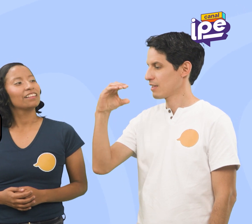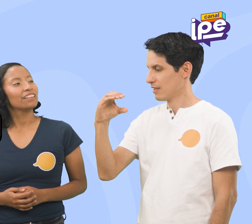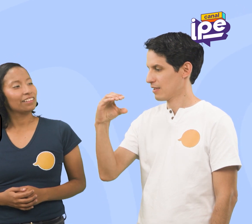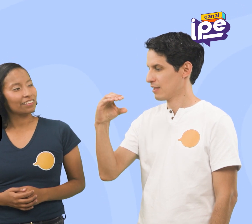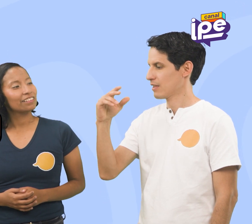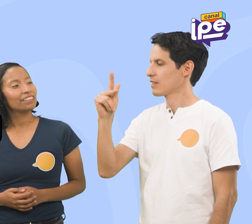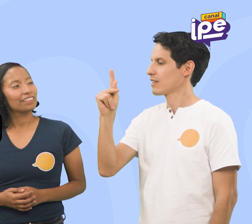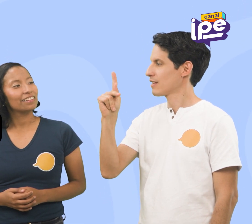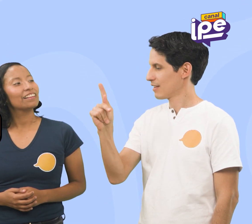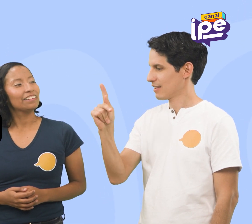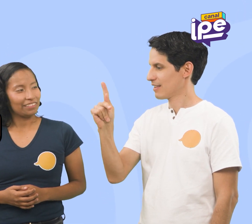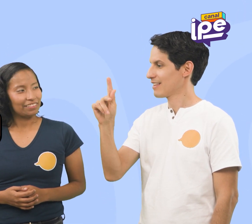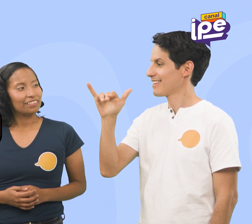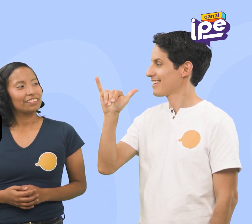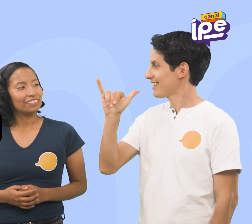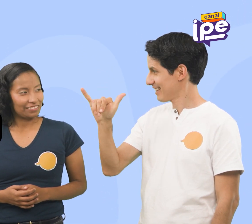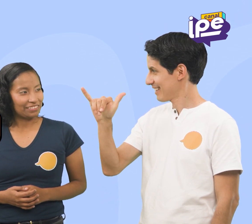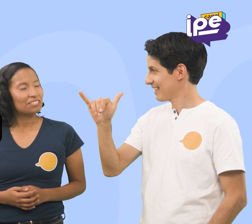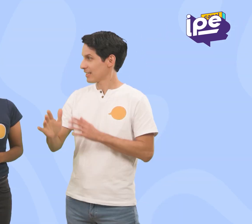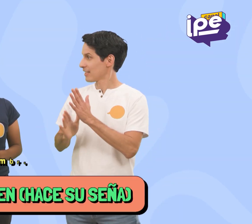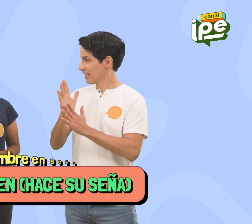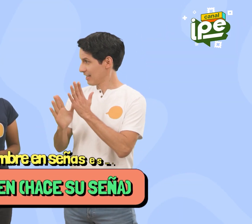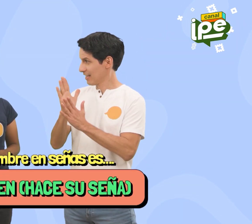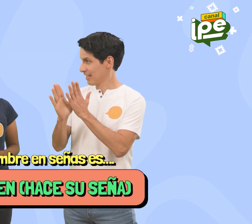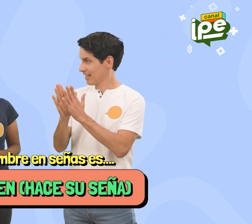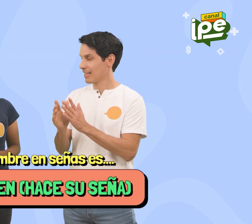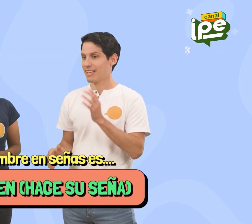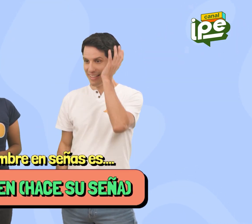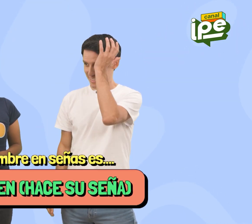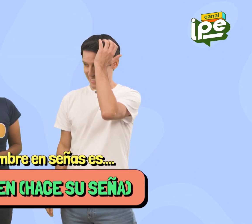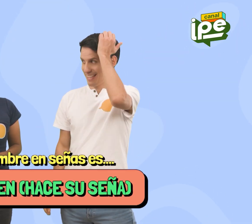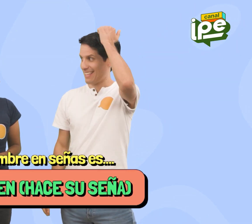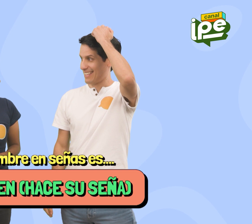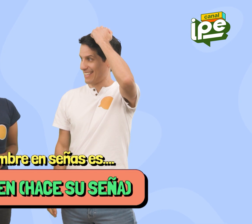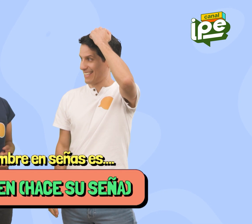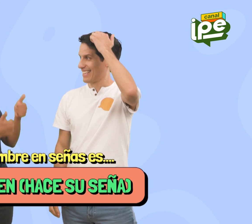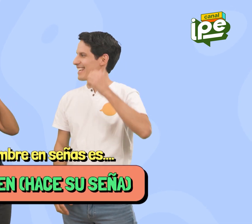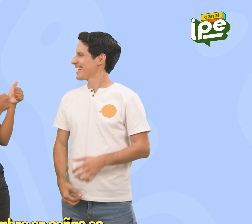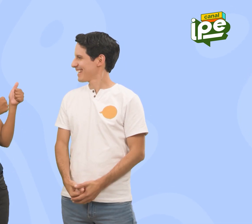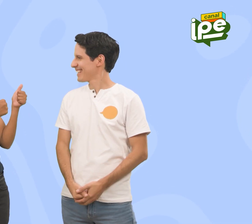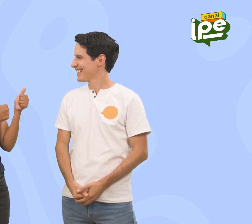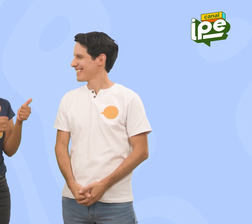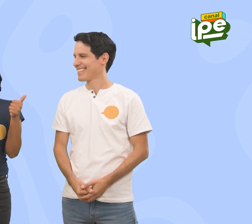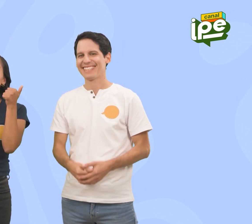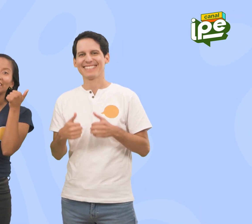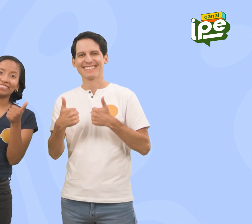Miki Y esta Es mi seña Muy bien